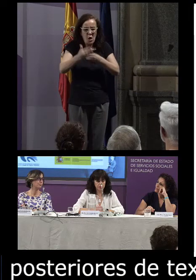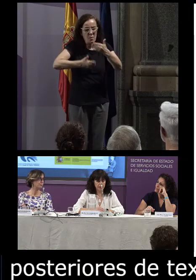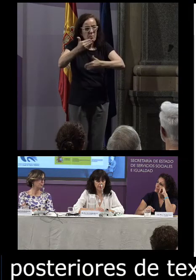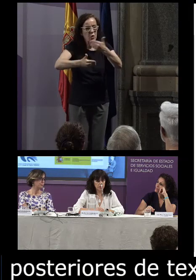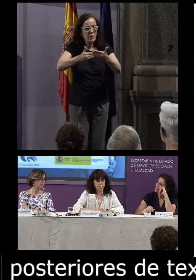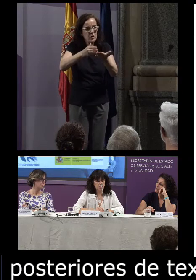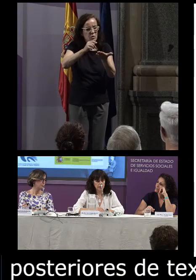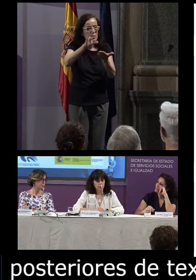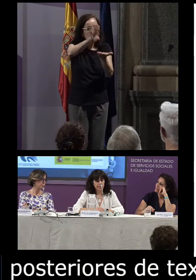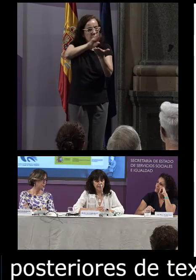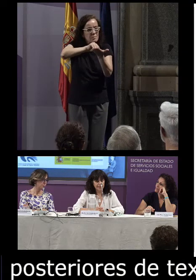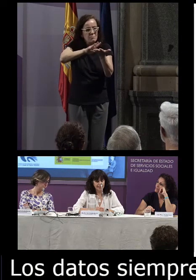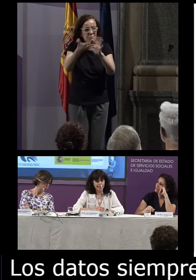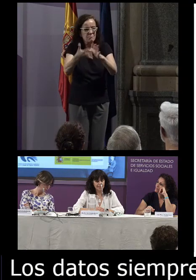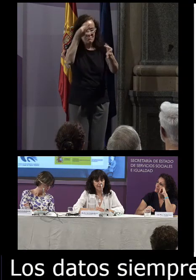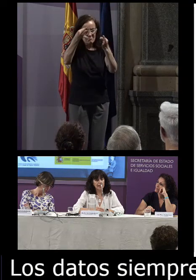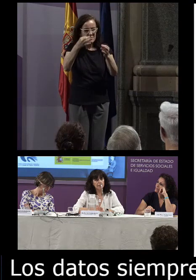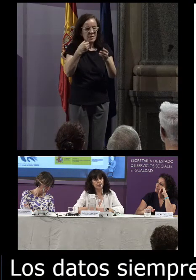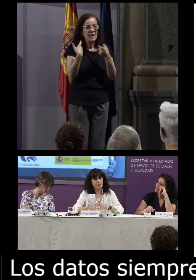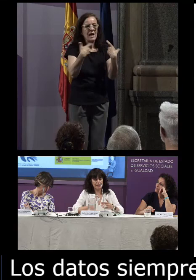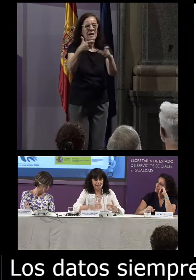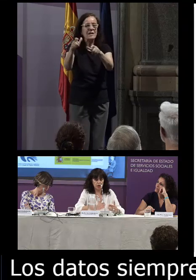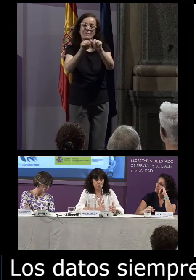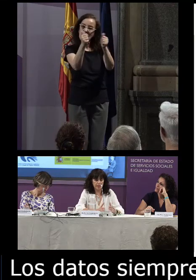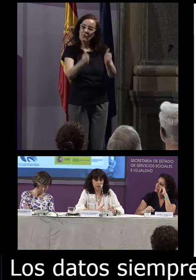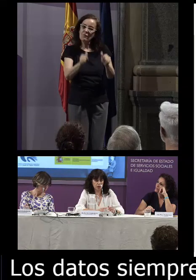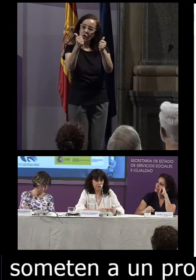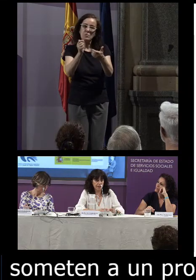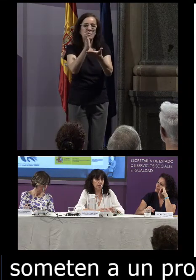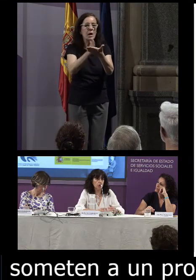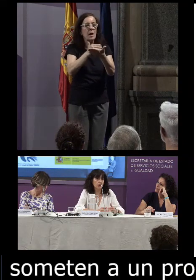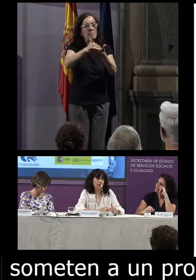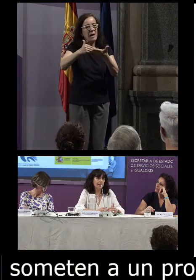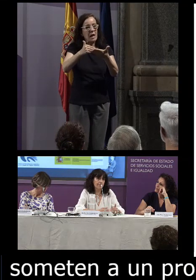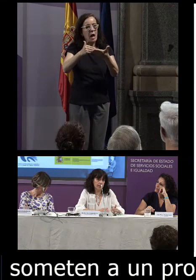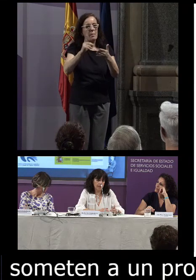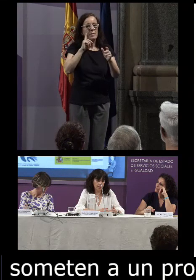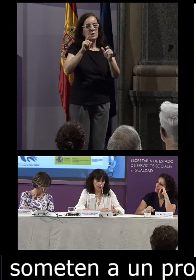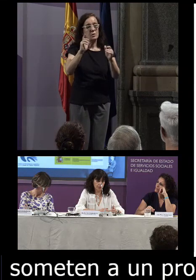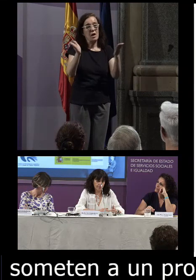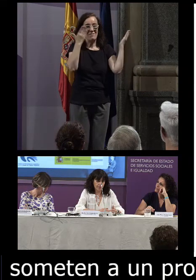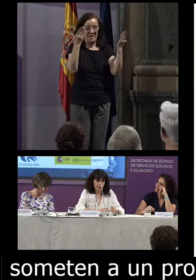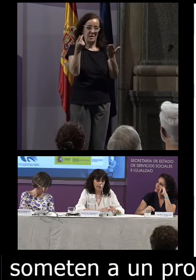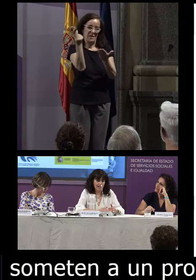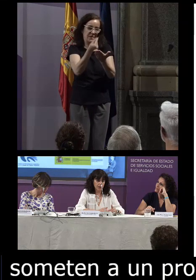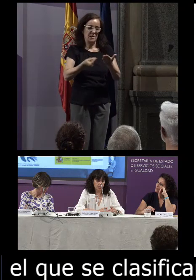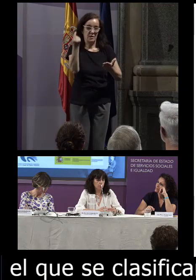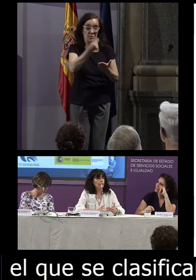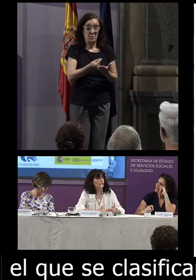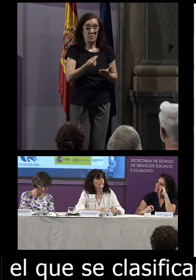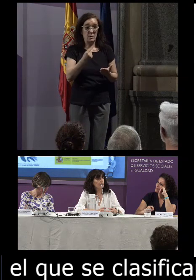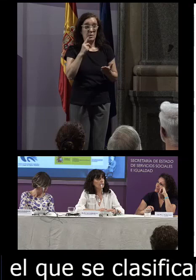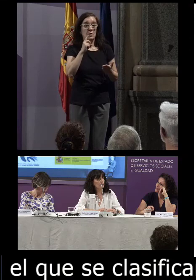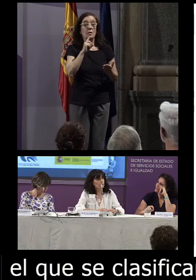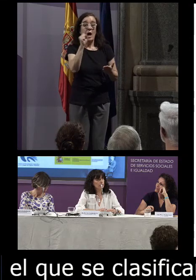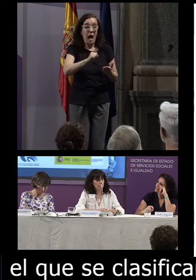de codificación mediante el que se clasifican las formas en los parámetros definidos en la fase de diseño año lugar